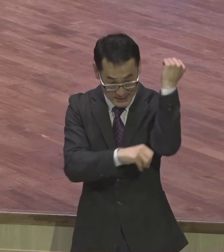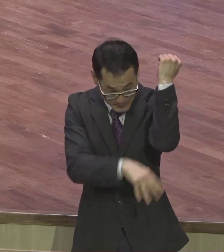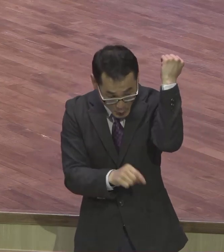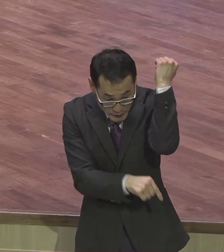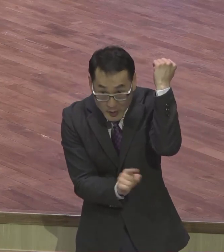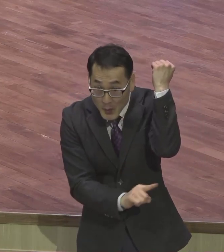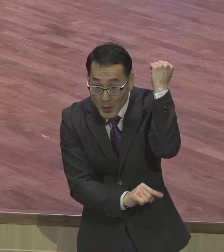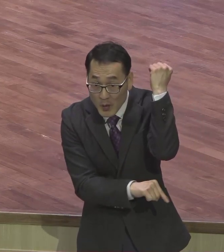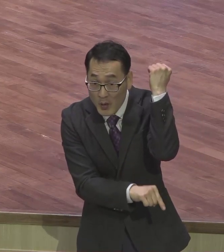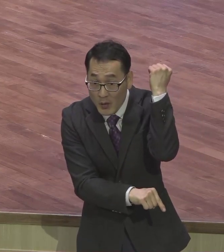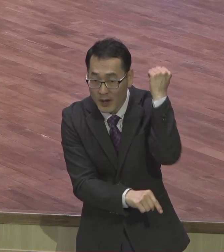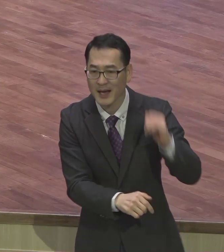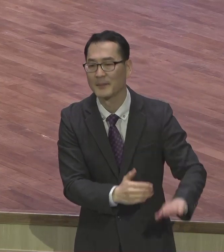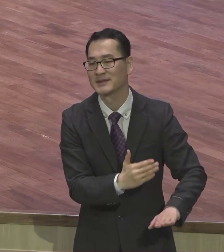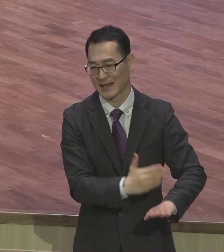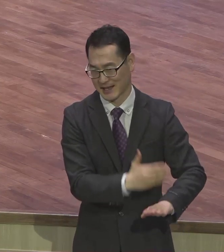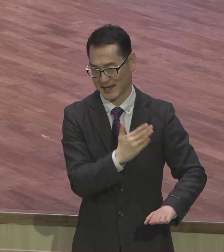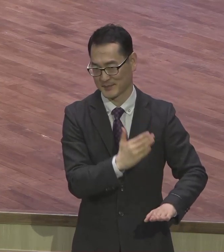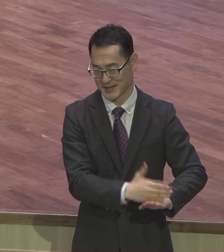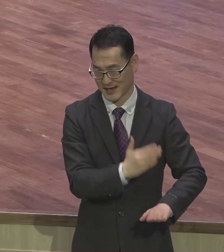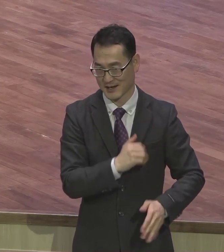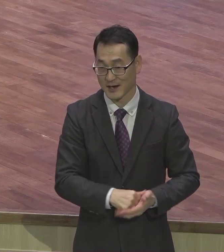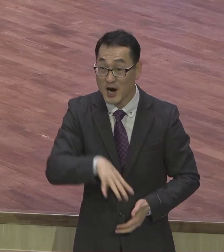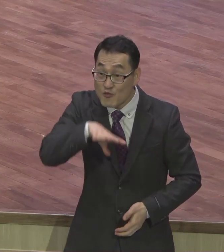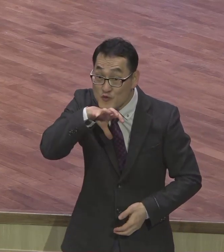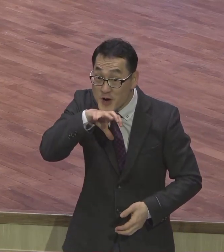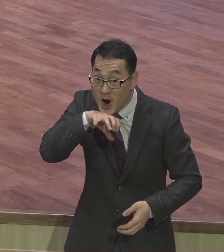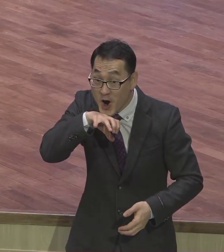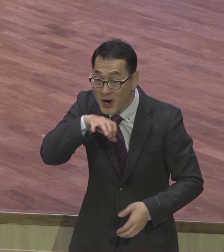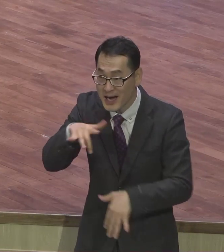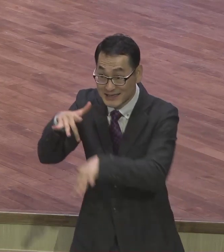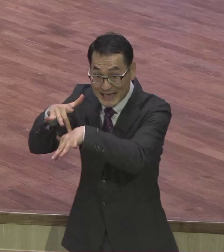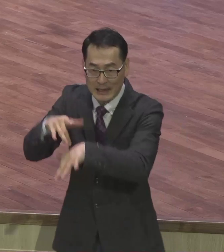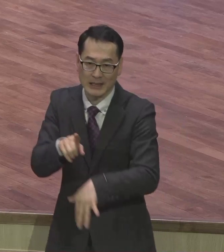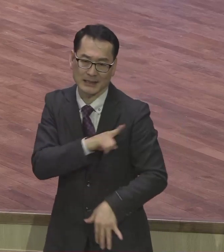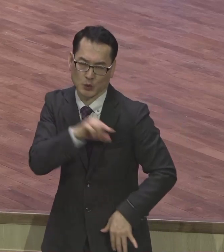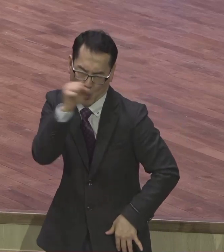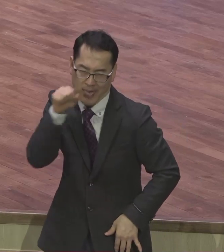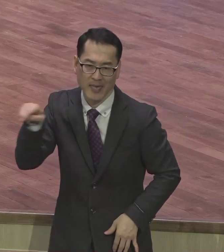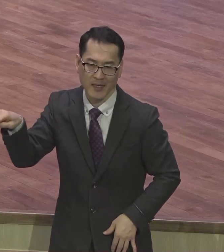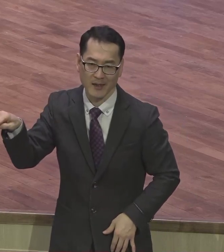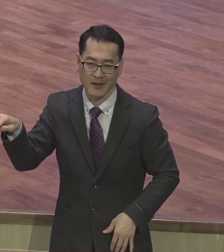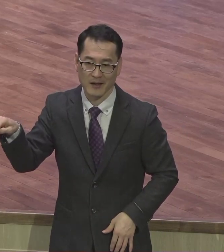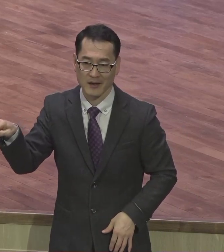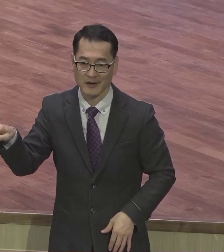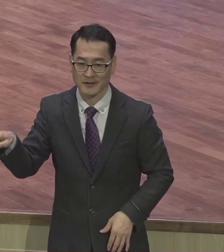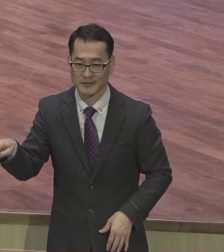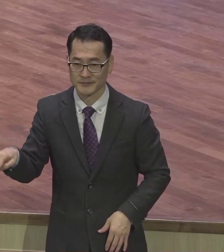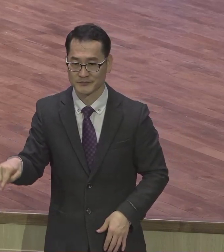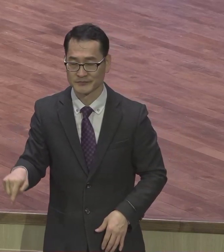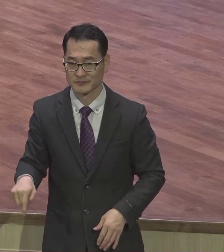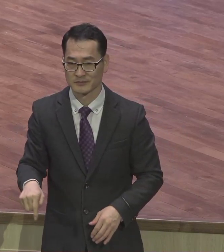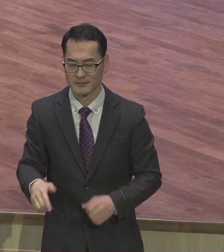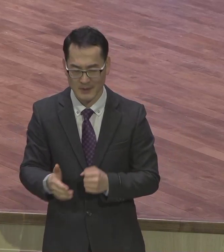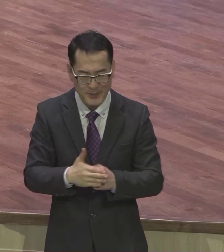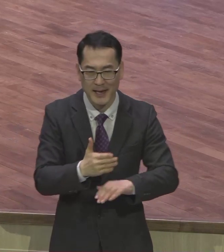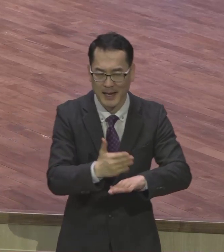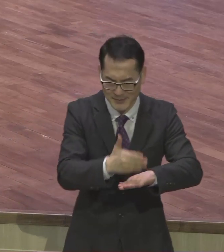불평은 마귀가 집중 찾아오는 플랫폼이에요. 그러니까 감사 참된 평안이 속에 있습니다. 참된